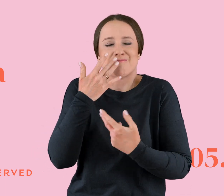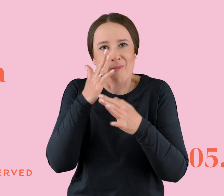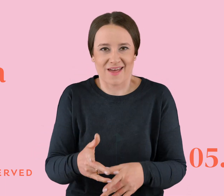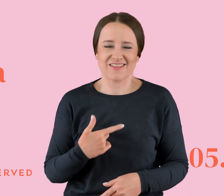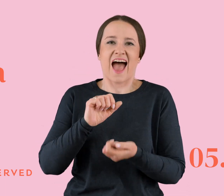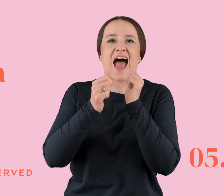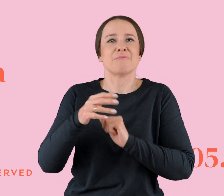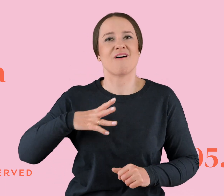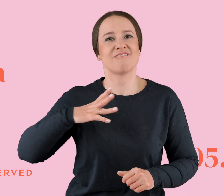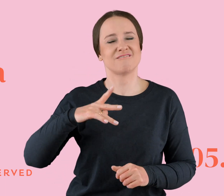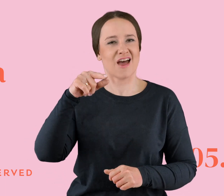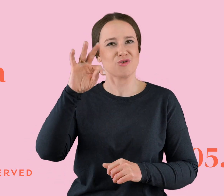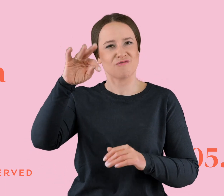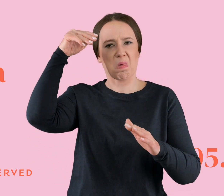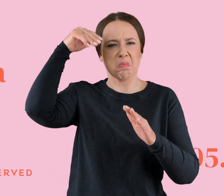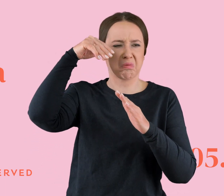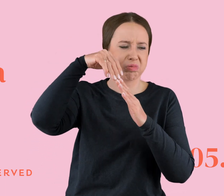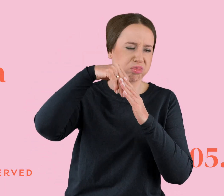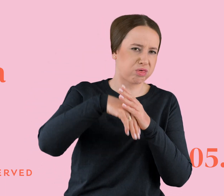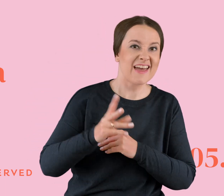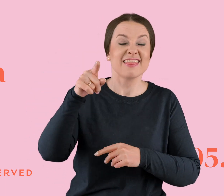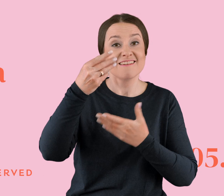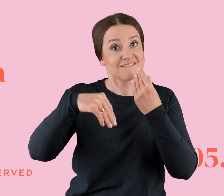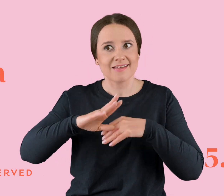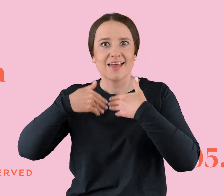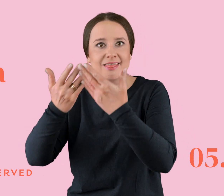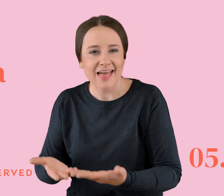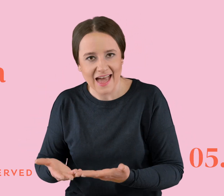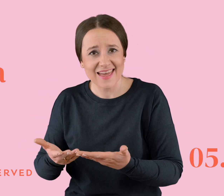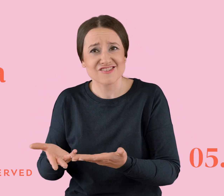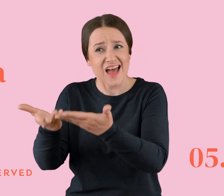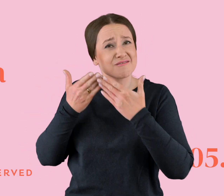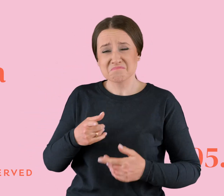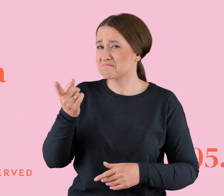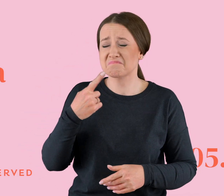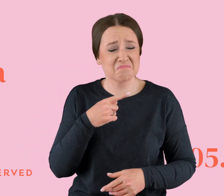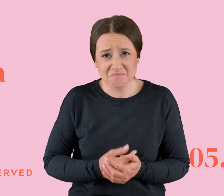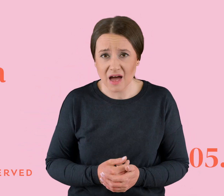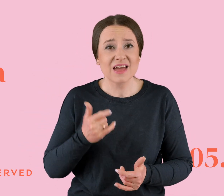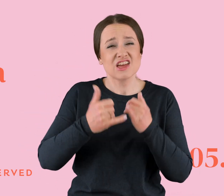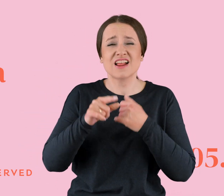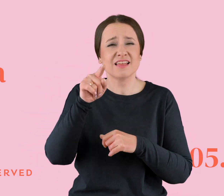poczucie własnej wartości, że więcej dajesz, niż dostajesz. I jeśli ktoś robi rzeczy, przez które ty cierpisz,